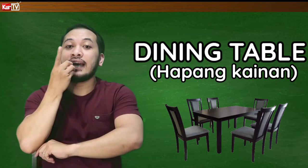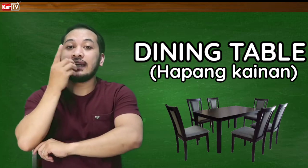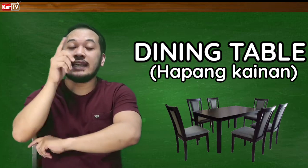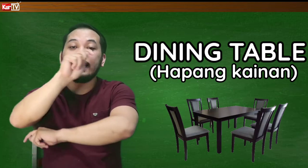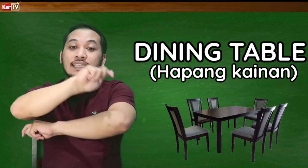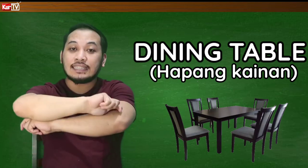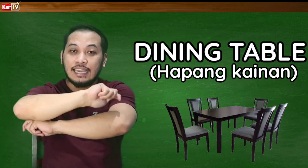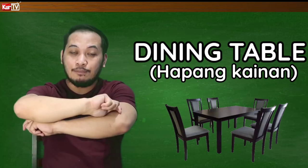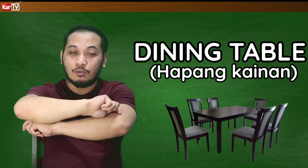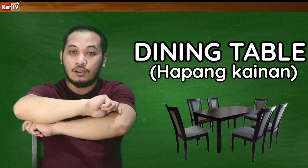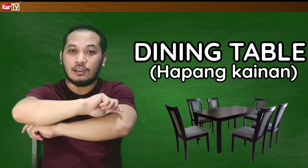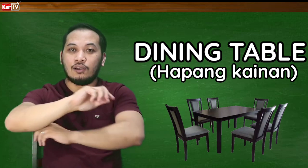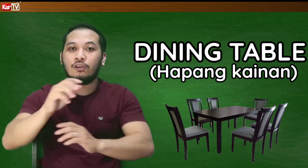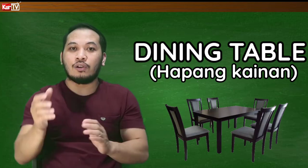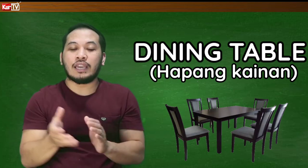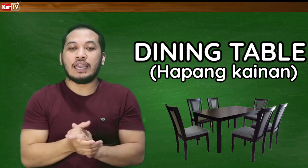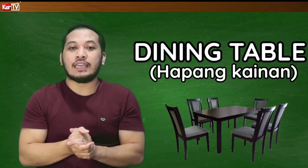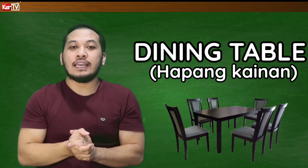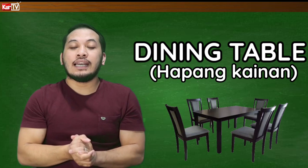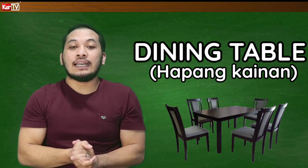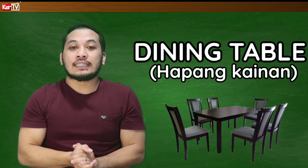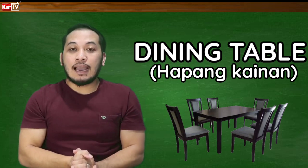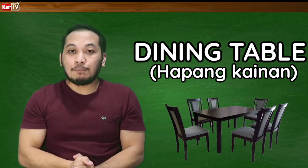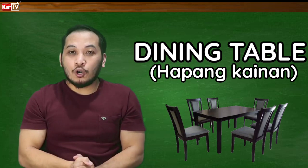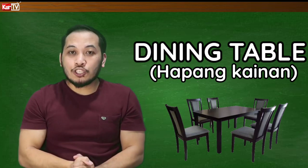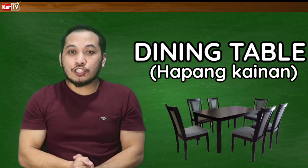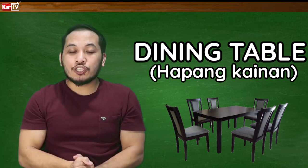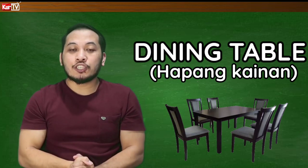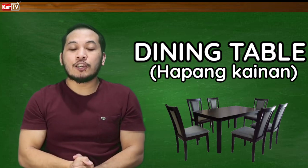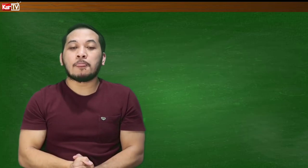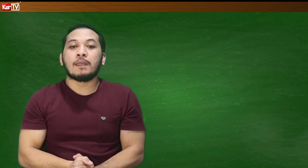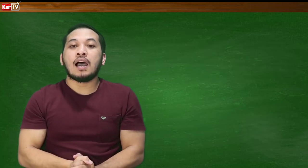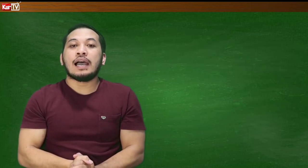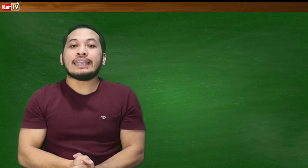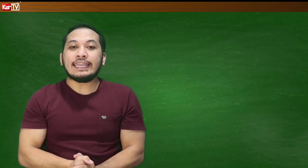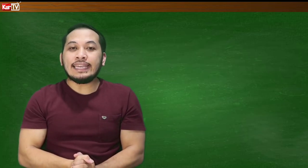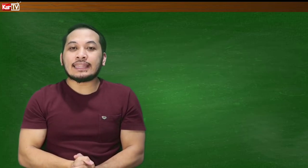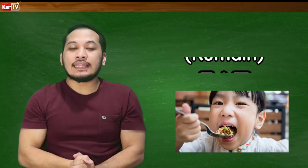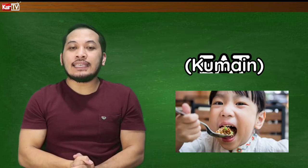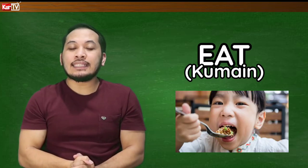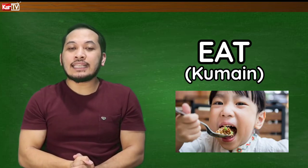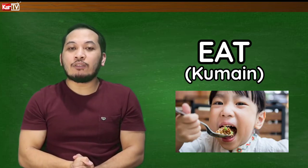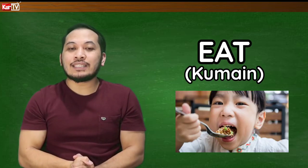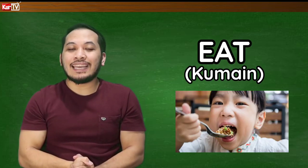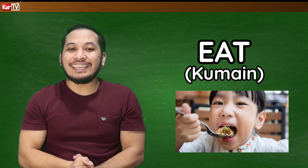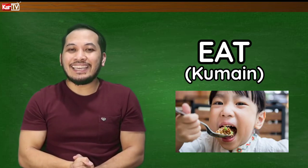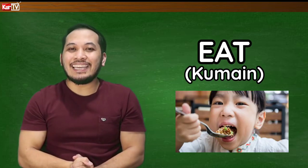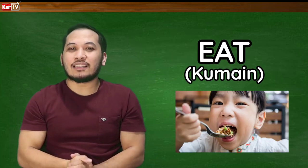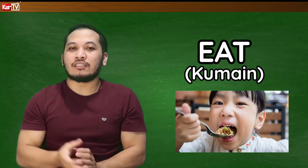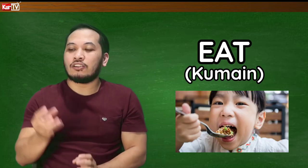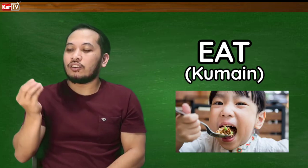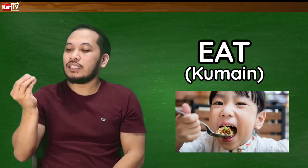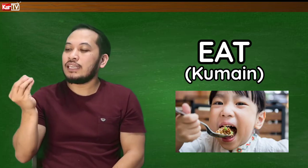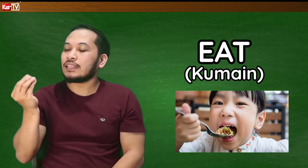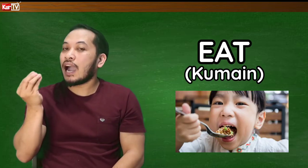Dining table. Okay. tapos, it. This is how we sign it. O, it.